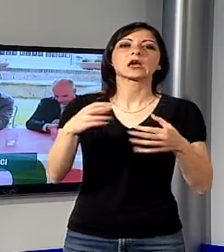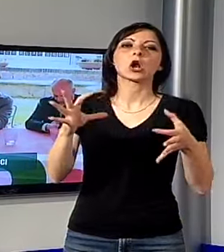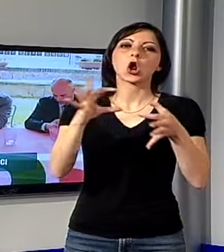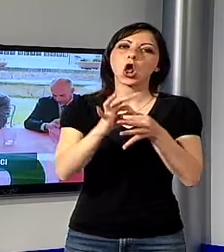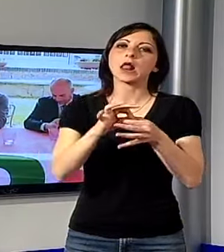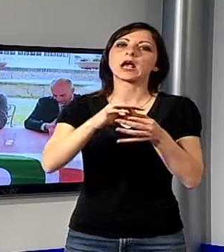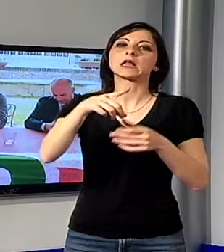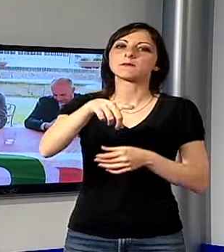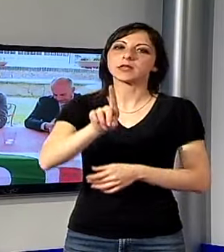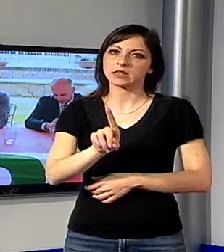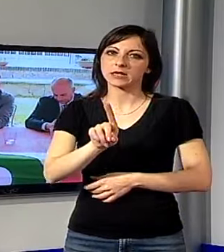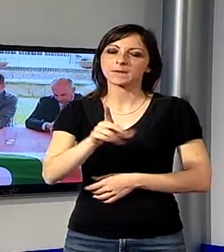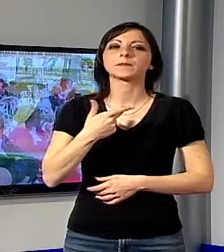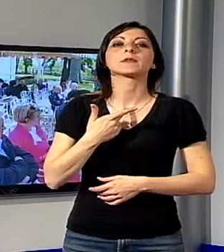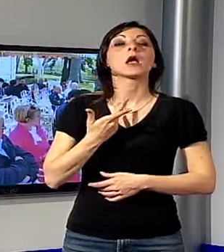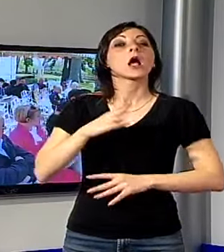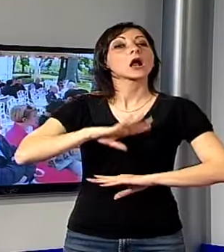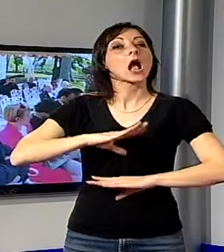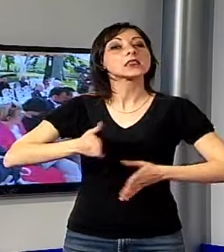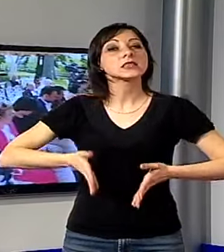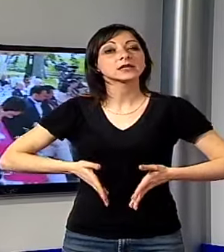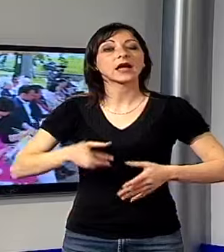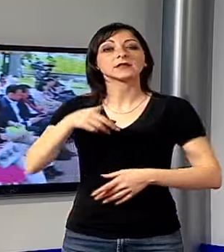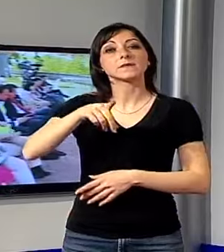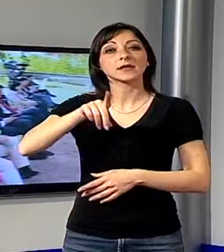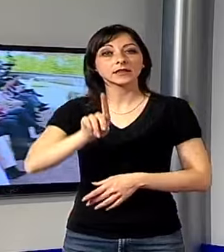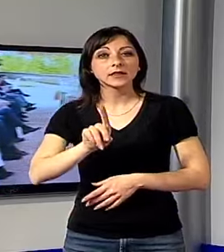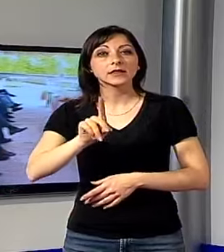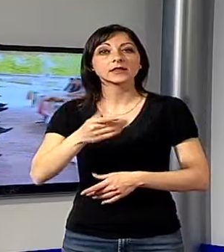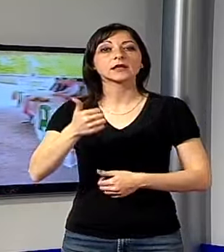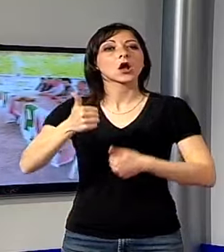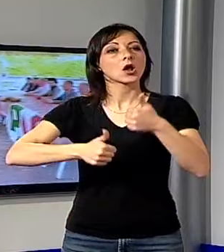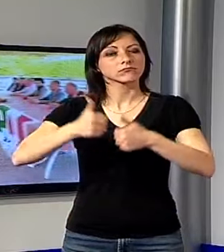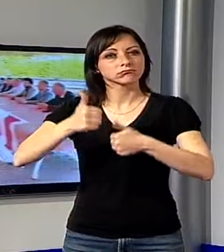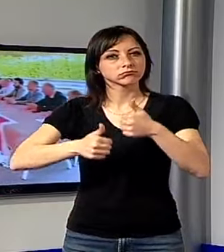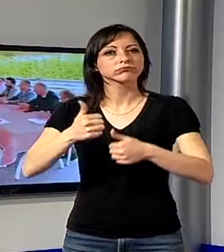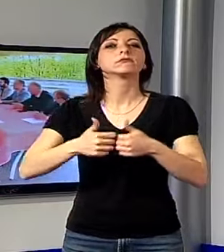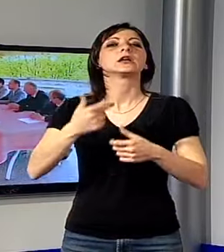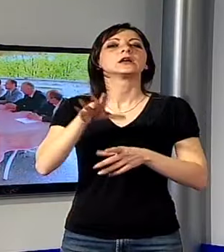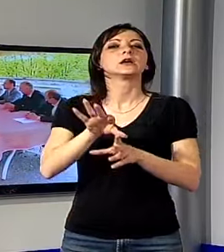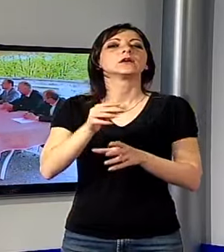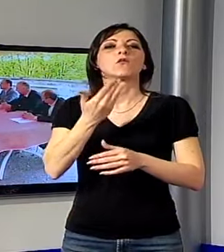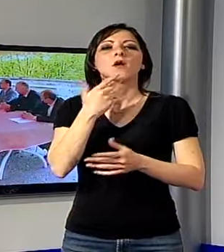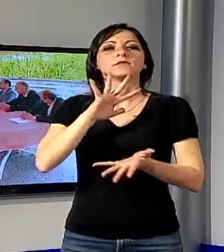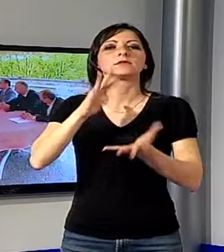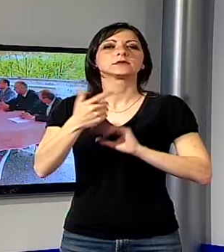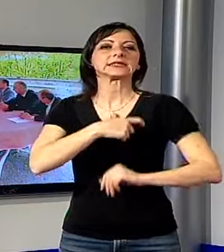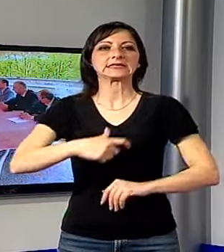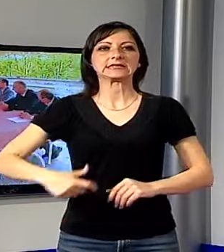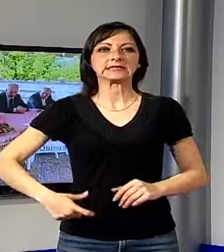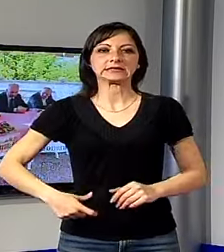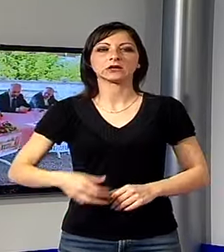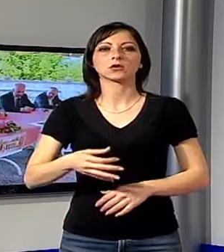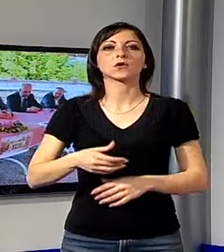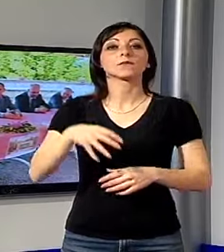Sono i candidati alle elezioni comunali del Partito Democratico che concorrono alla poltrona di sindaco. Il Caffè delle Mura di